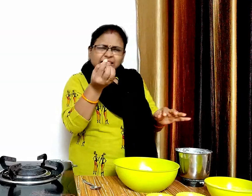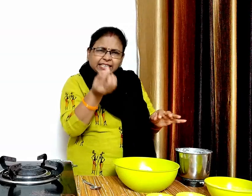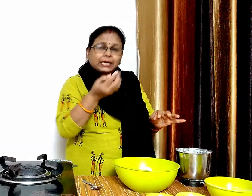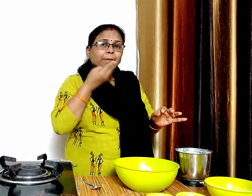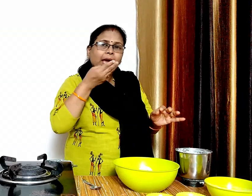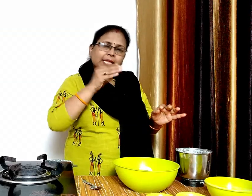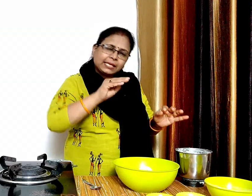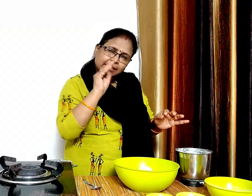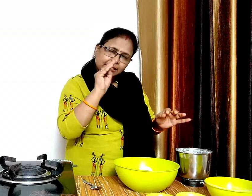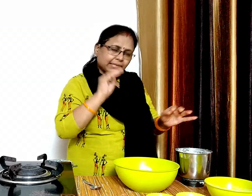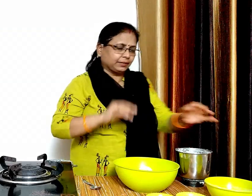तोड़ा सा पानी डालेंगे